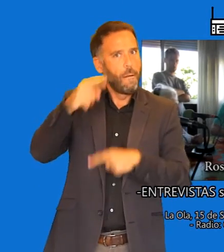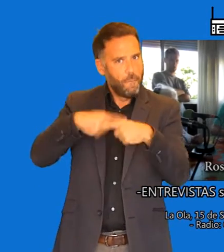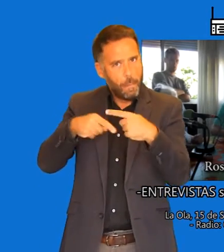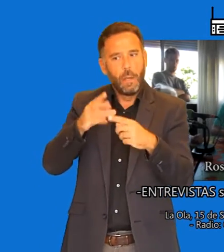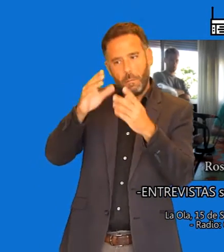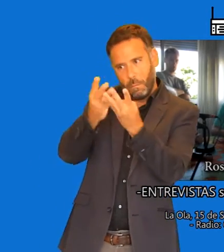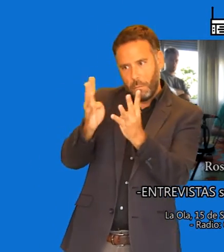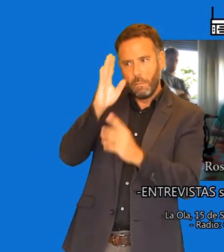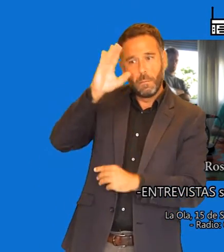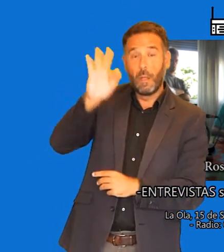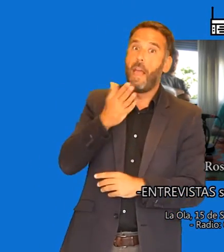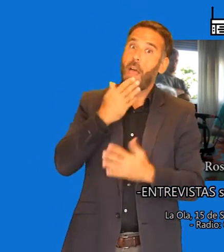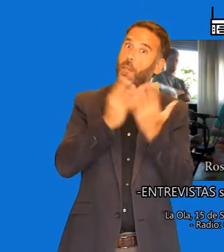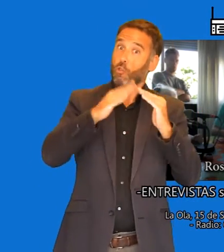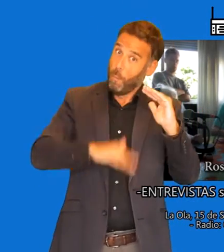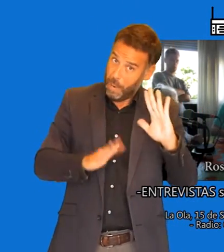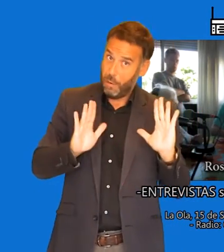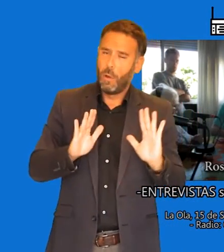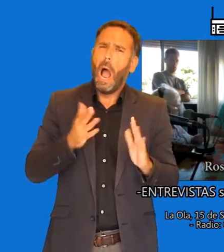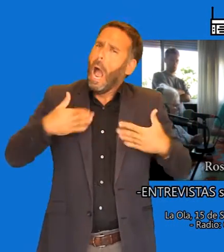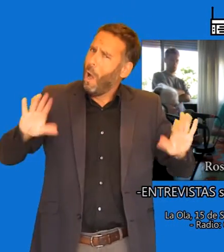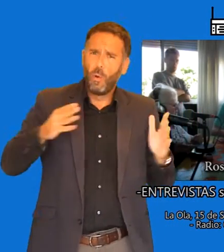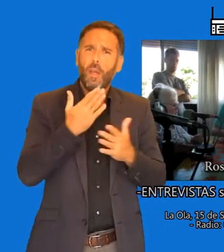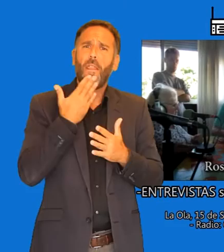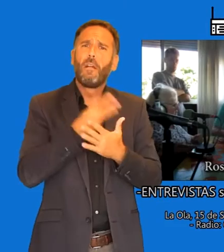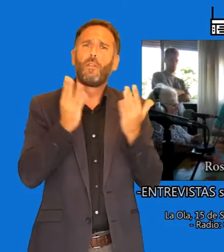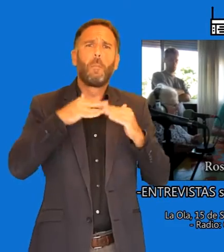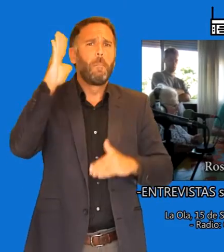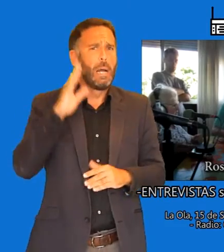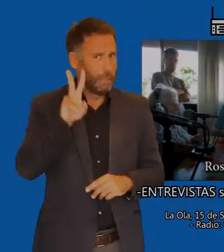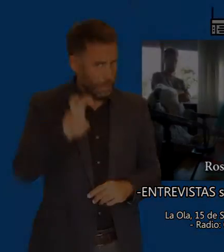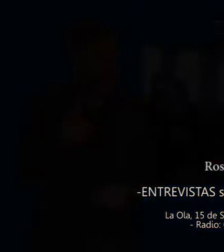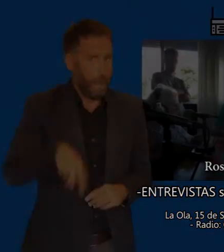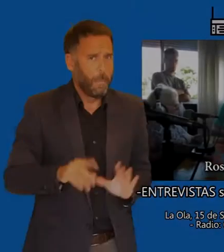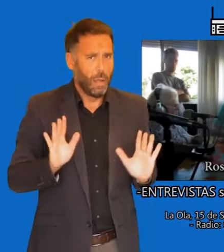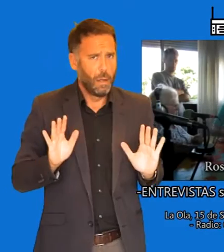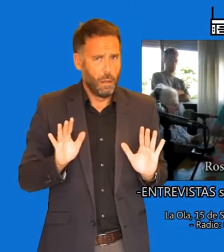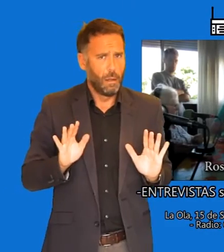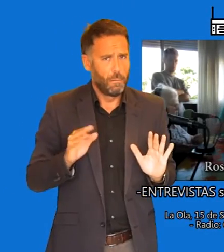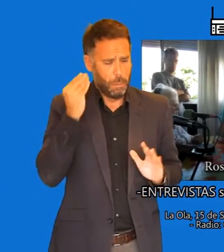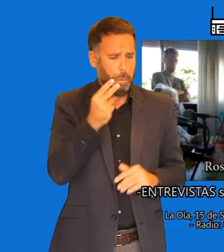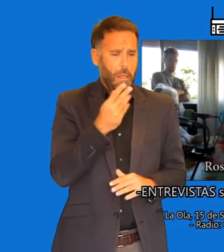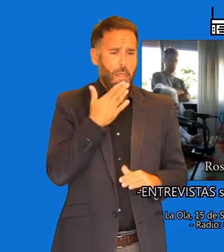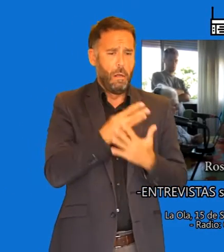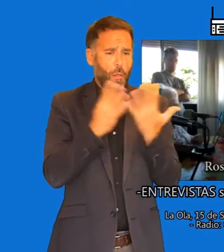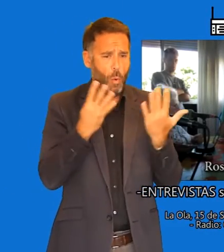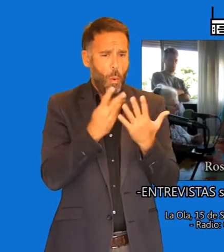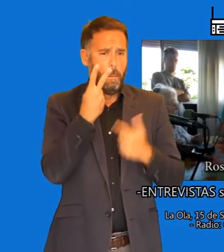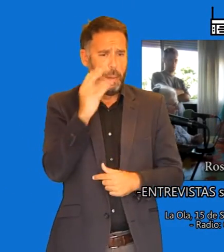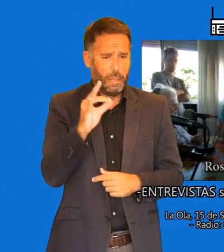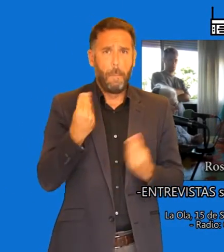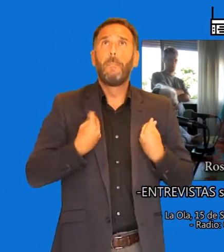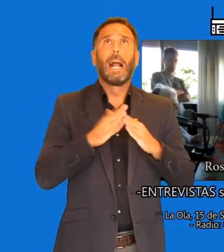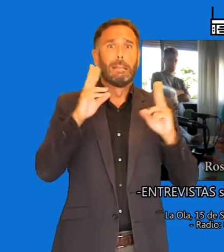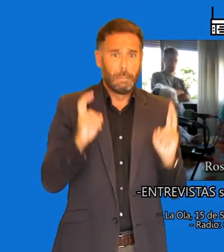menores de edad. Claro. Y aunque fueran mayores de edad. También, porque muchas veces... Porque 18, 19, 20, vive en mi casa, yo sigo siendo